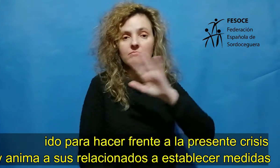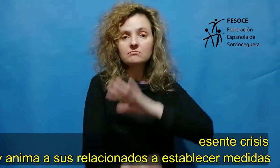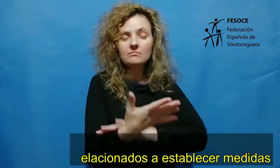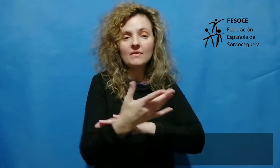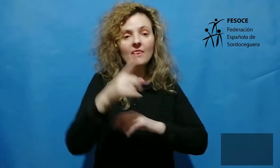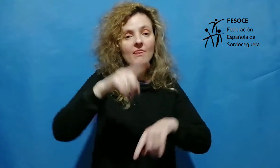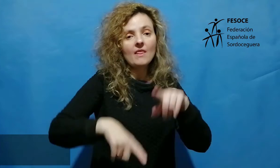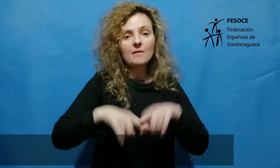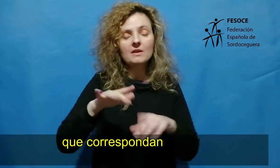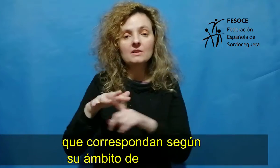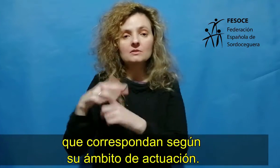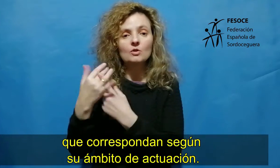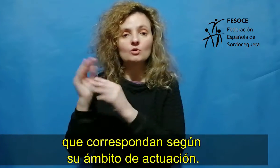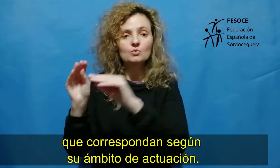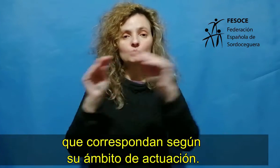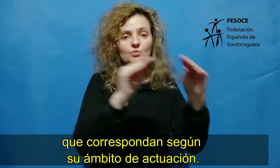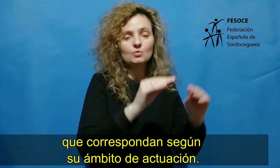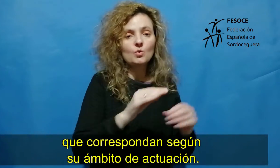correspondan según su ámbito de actuación.